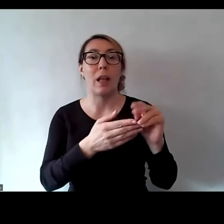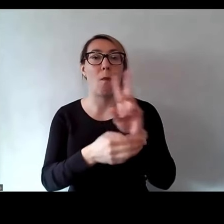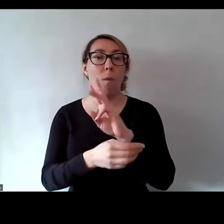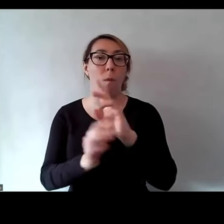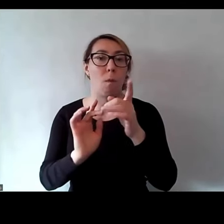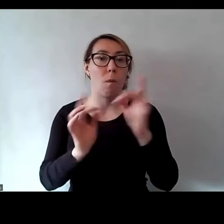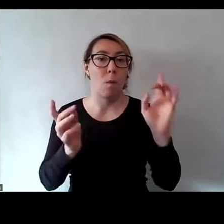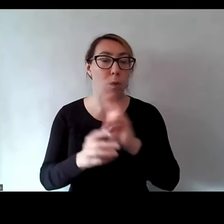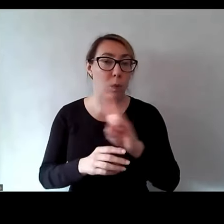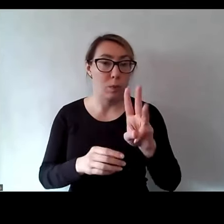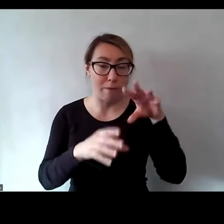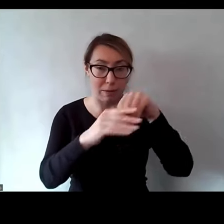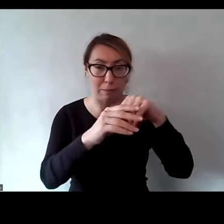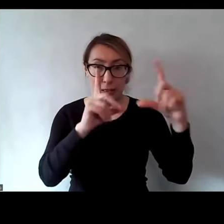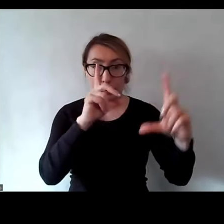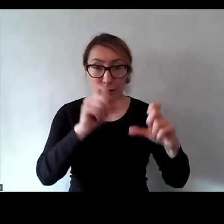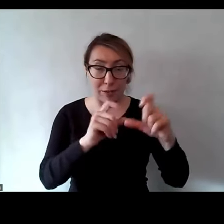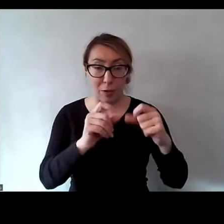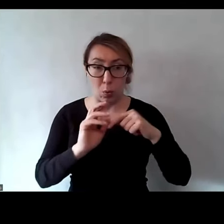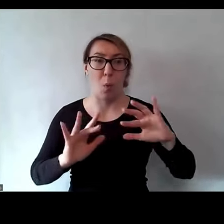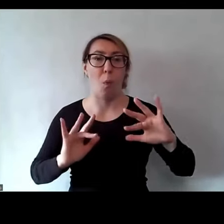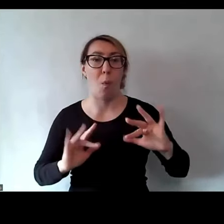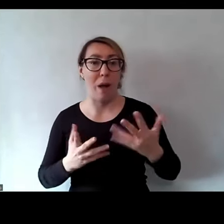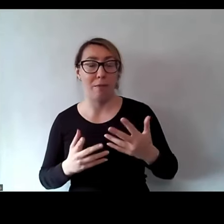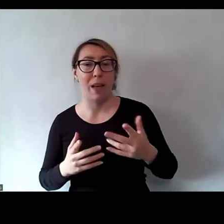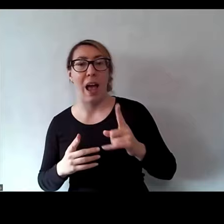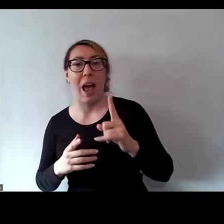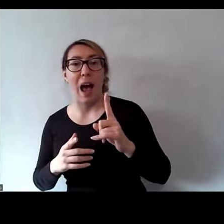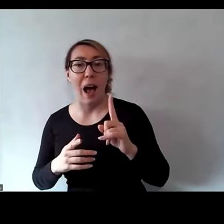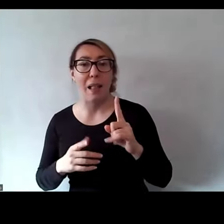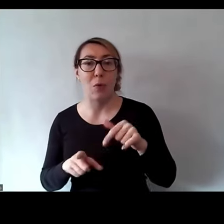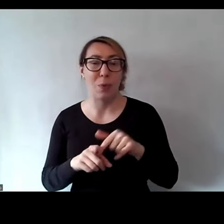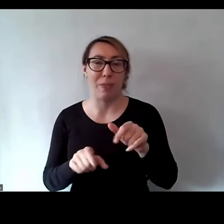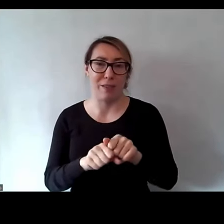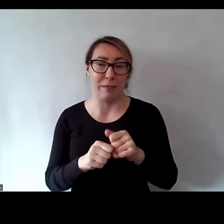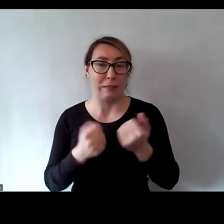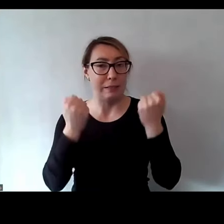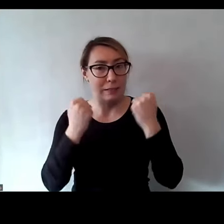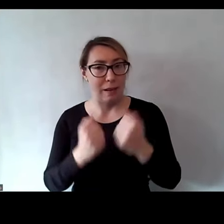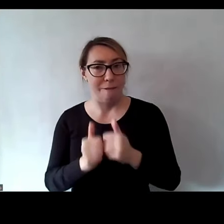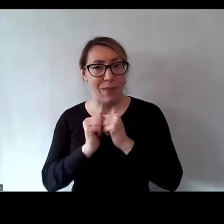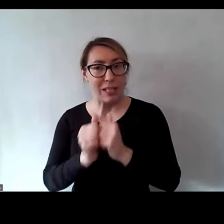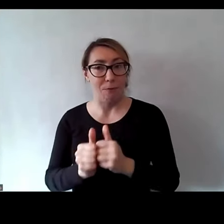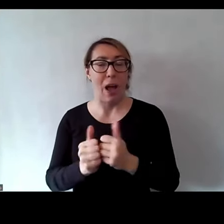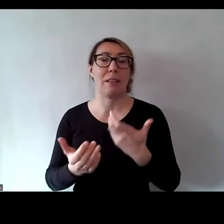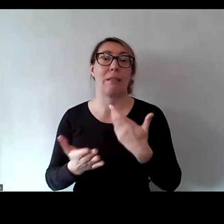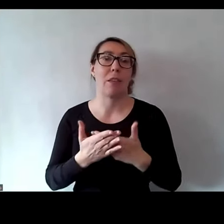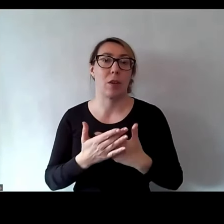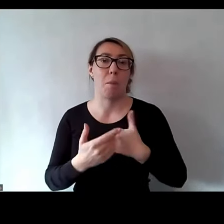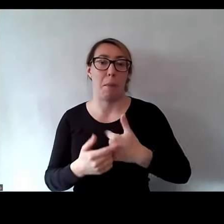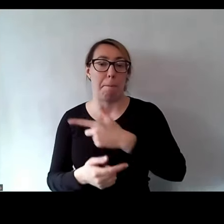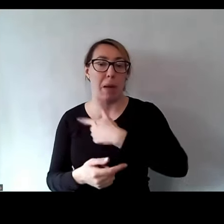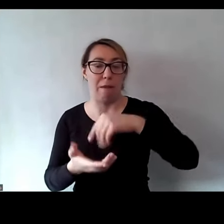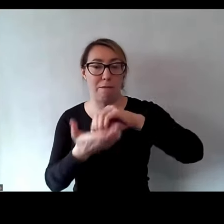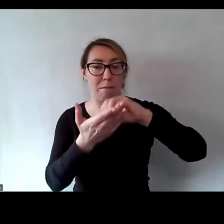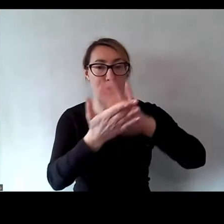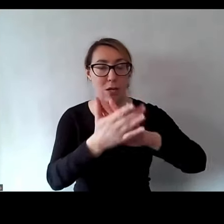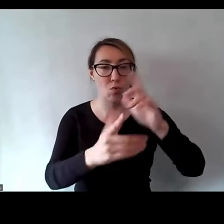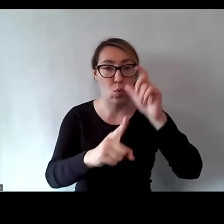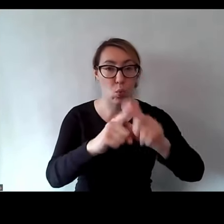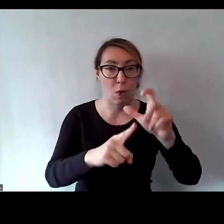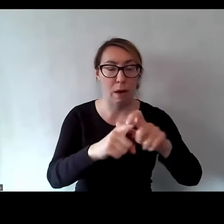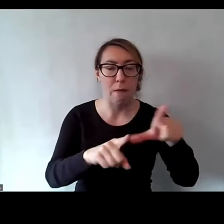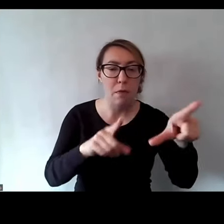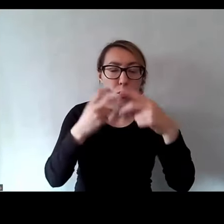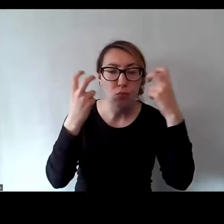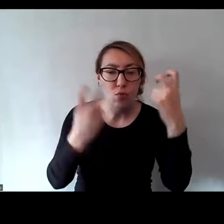było dużym ułatwieniem, ale jednocześnie było też sporym wyzwaniem, no bo musieliśmy wpisywać hasła i wyszukiwać